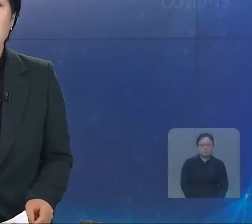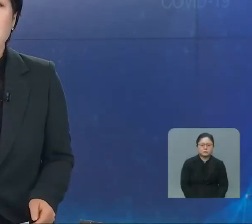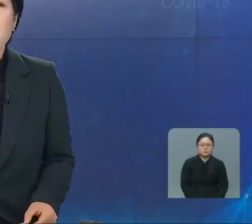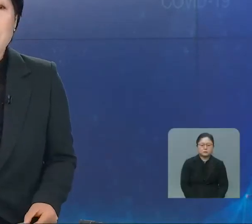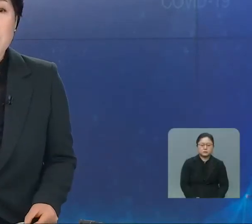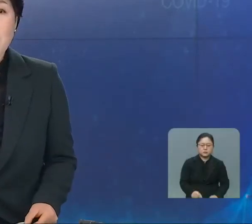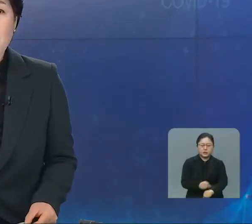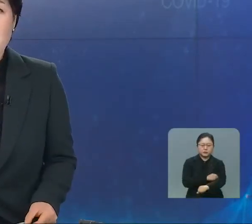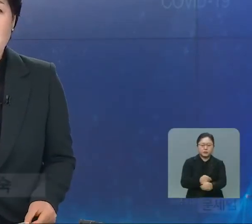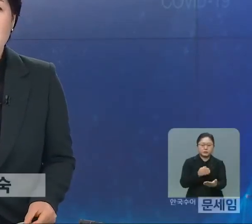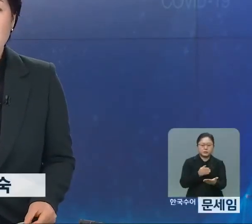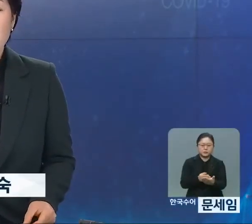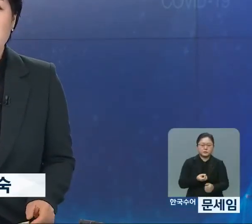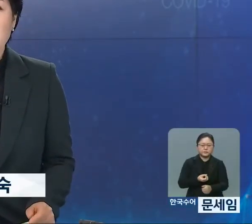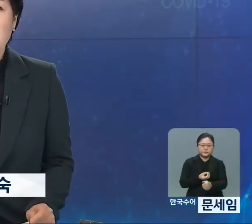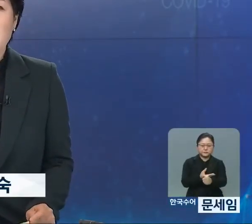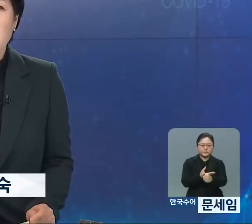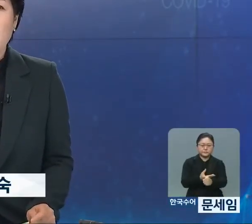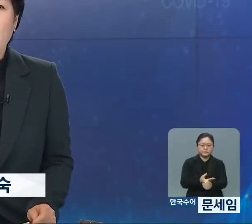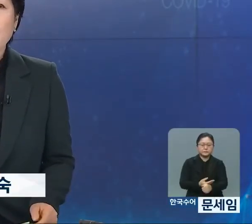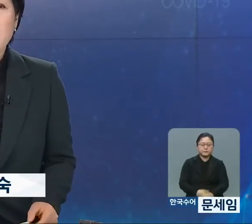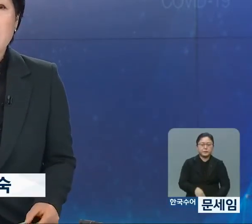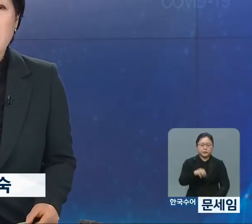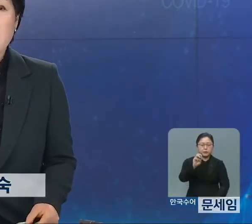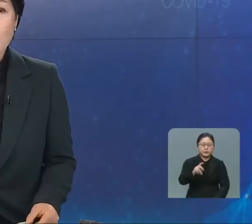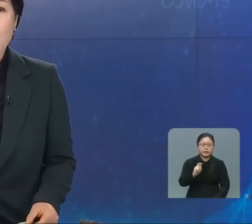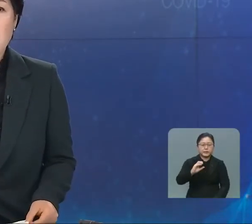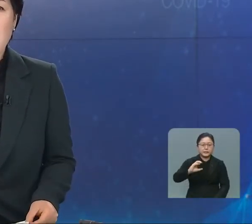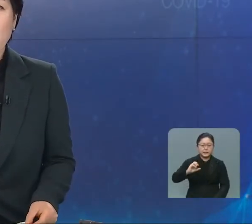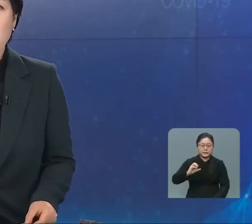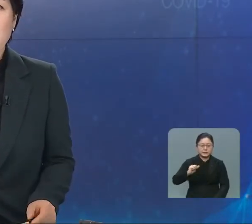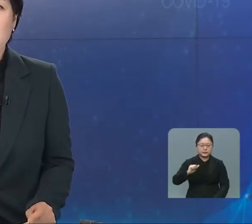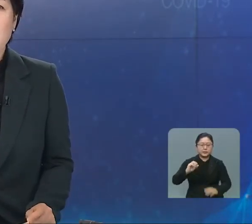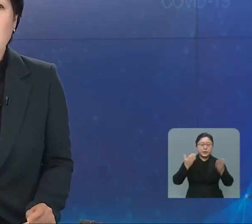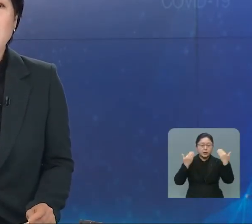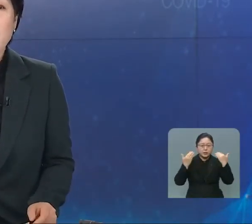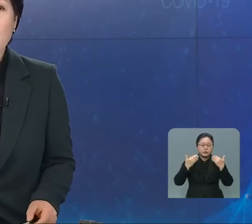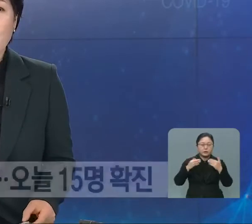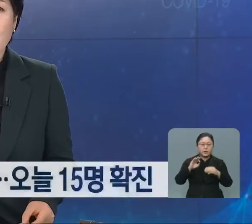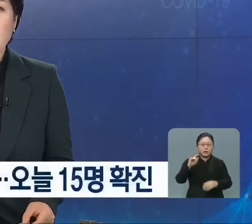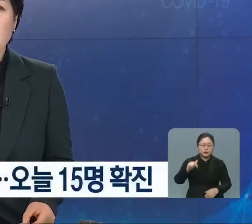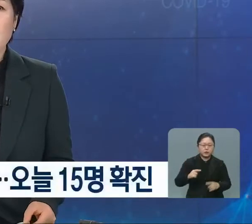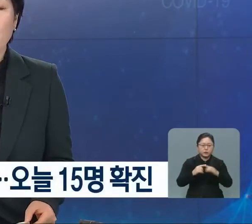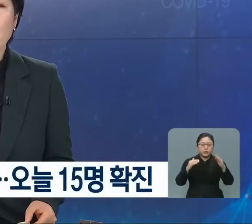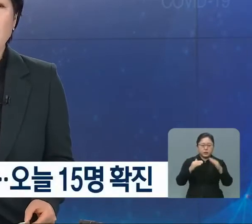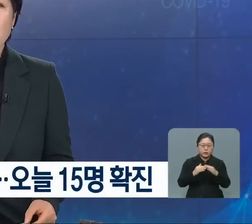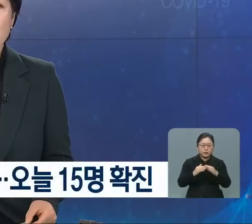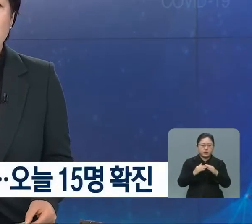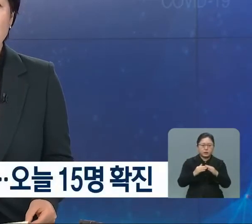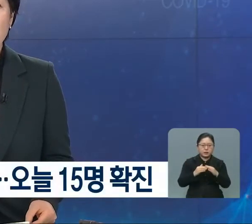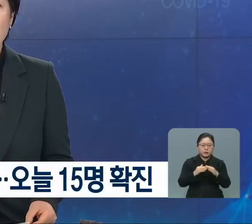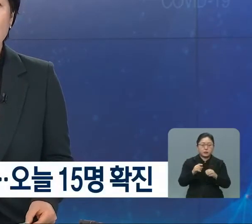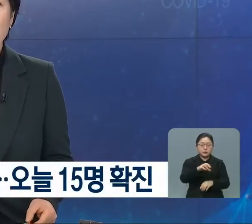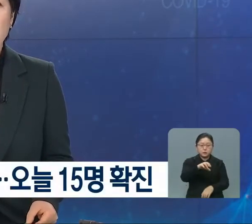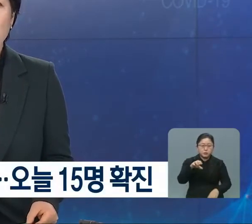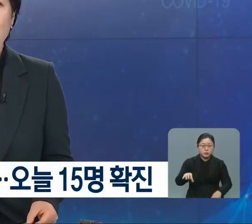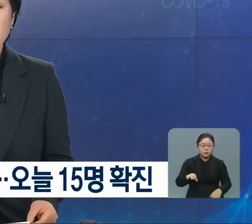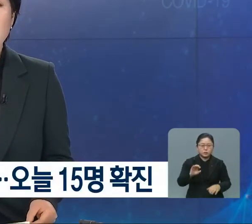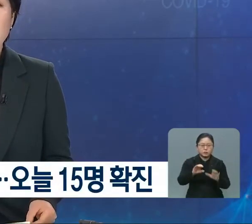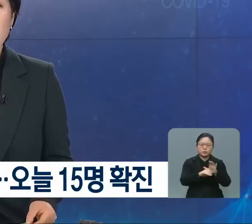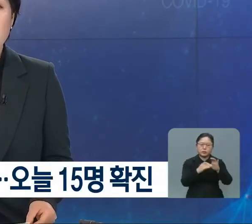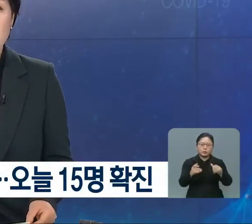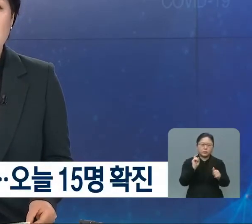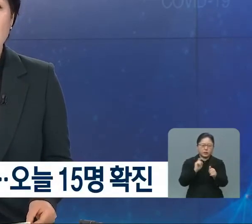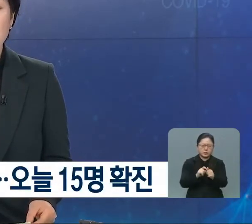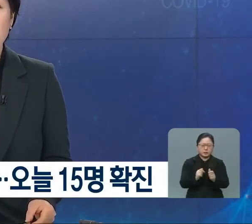뉴스 특보 전해드리겠습니다. 광주 TCS 국제학교에서 안디오 교회 등 교회를 중심으로 한 코로나19